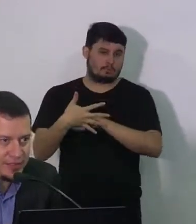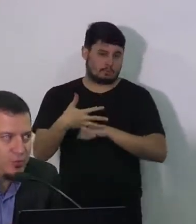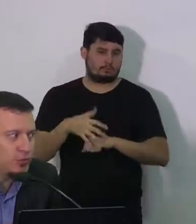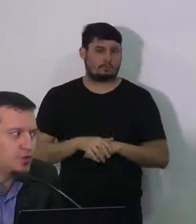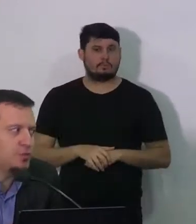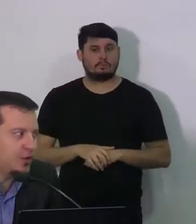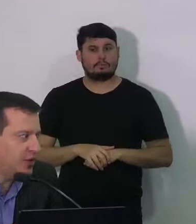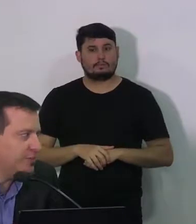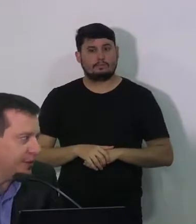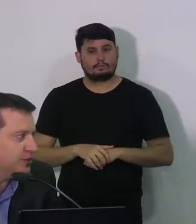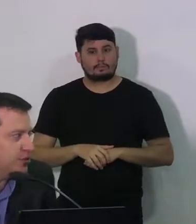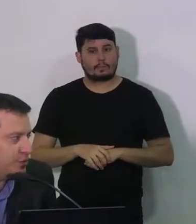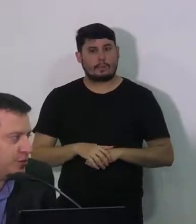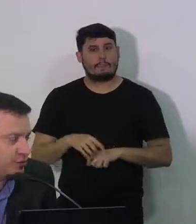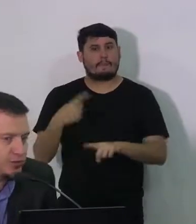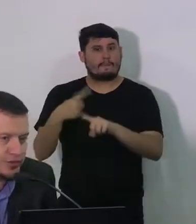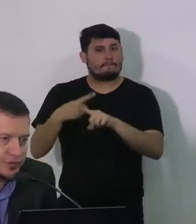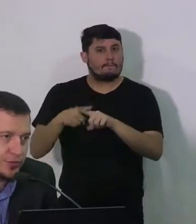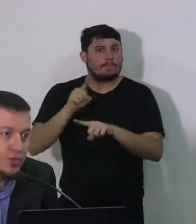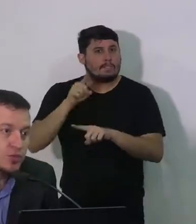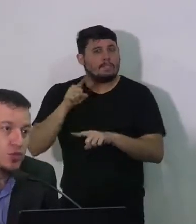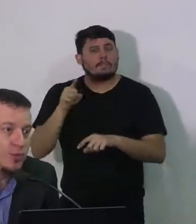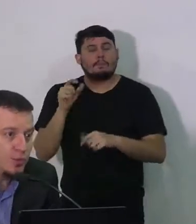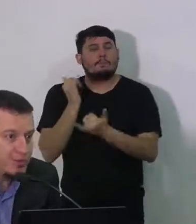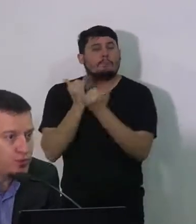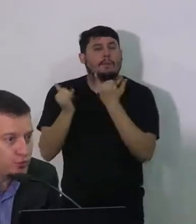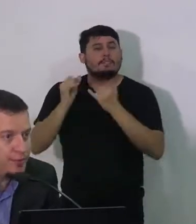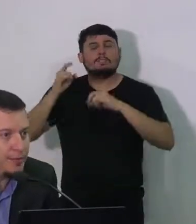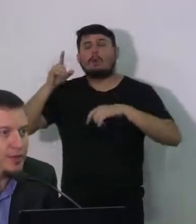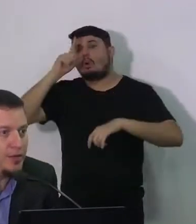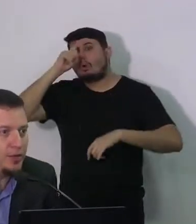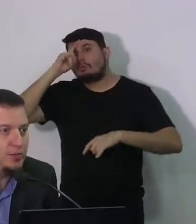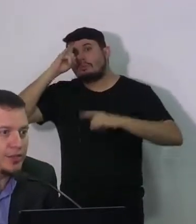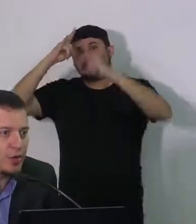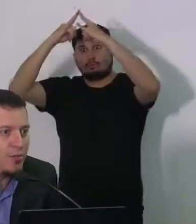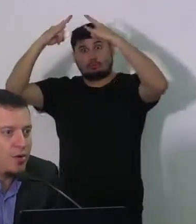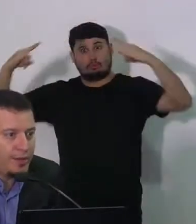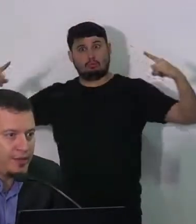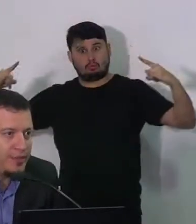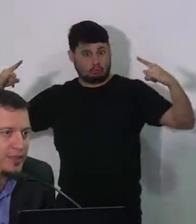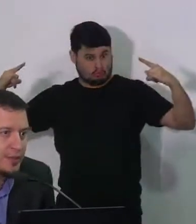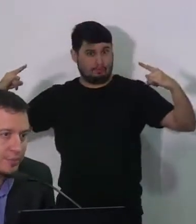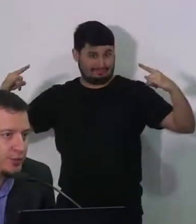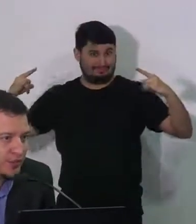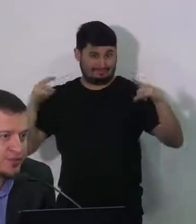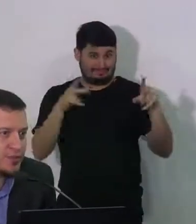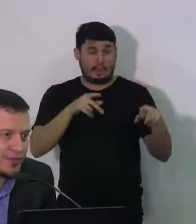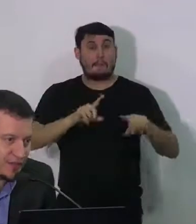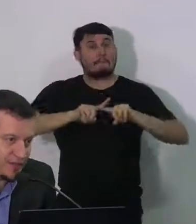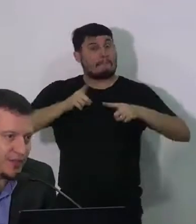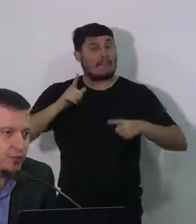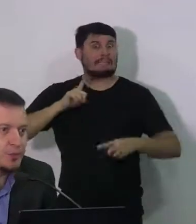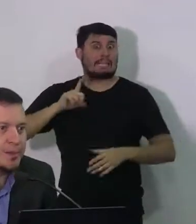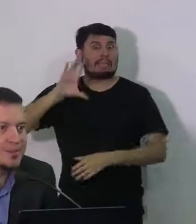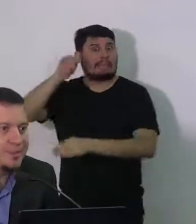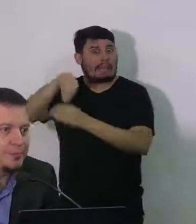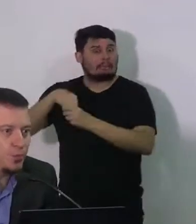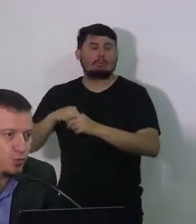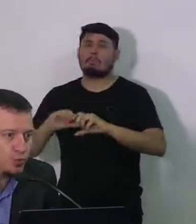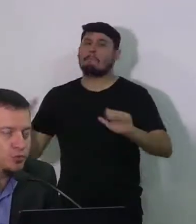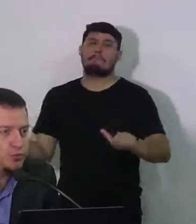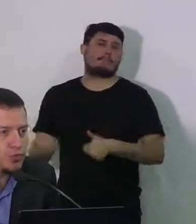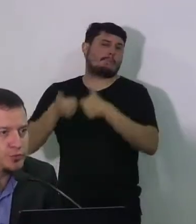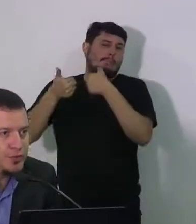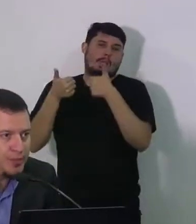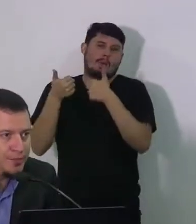servisse para a gente como nosso hospital de campanha, nosso hospital exclusivo, só que com uma infraestrutura bem melhor do que normalmente poderia se oferecer no espaço